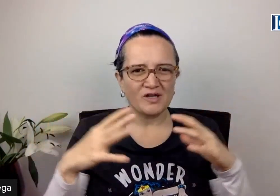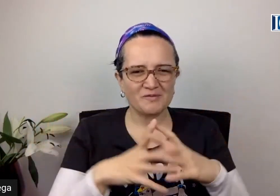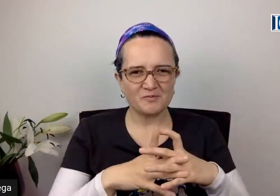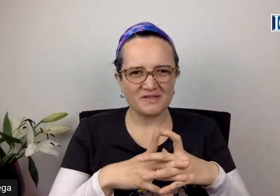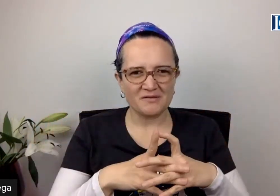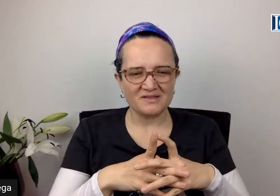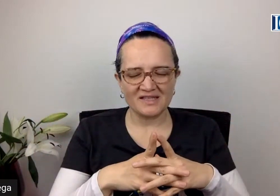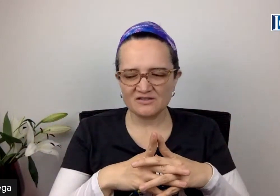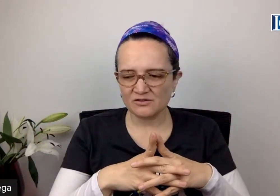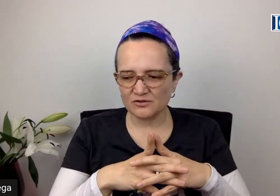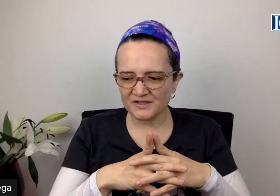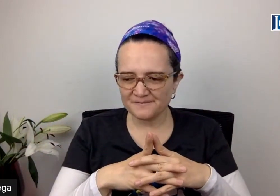la perspectiva ante eso.